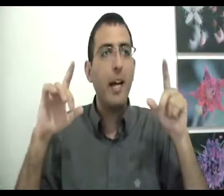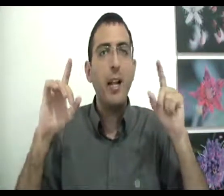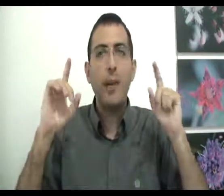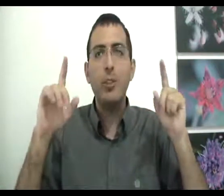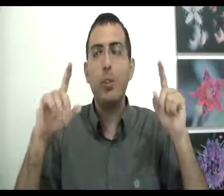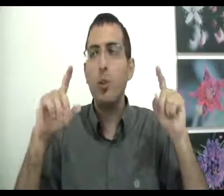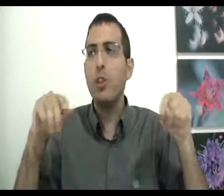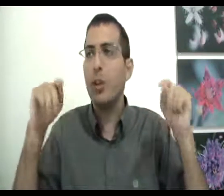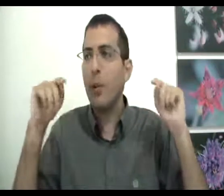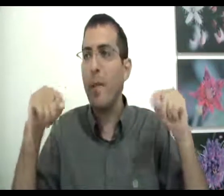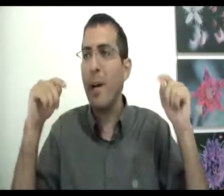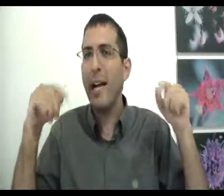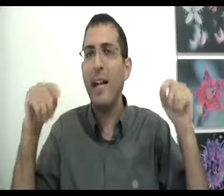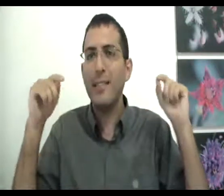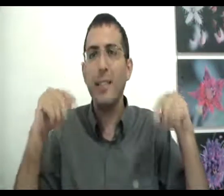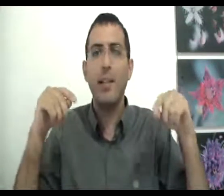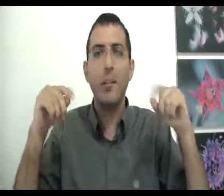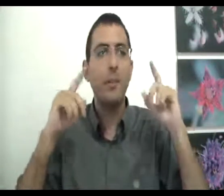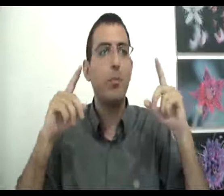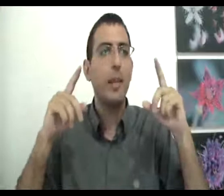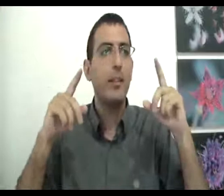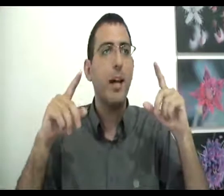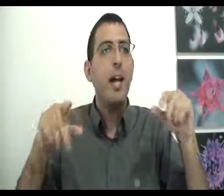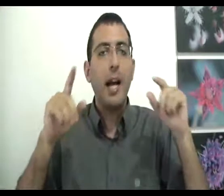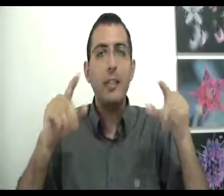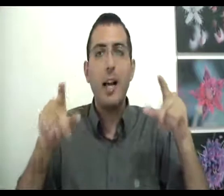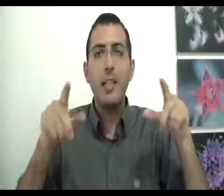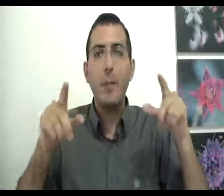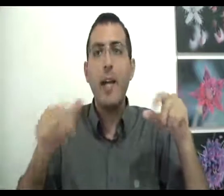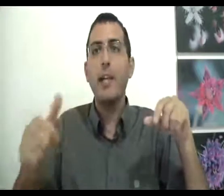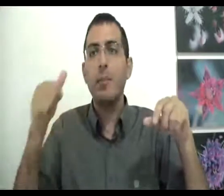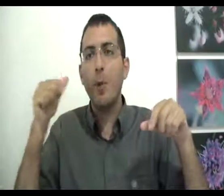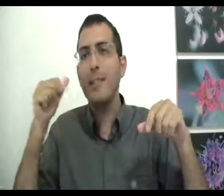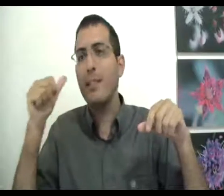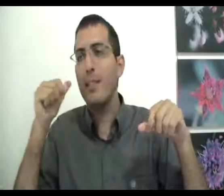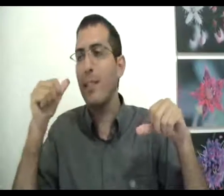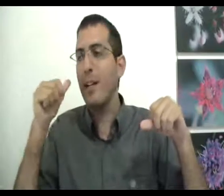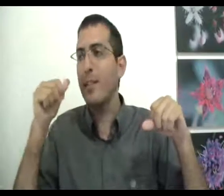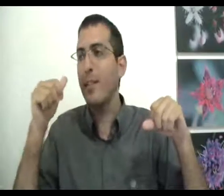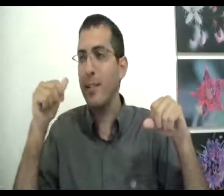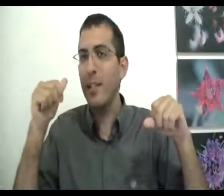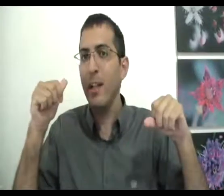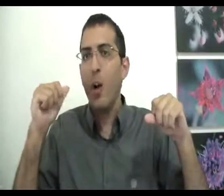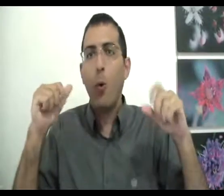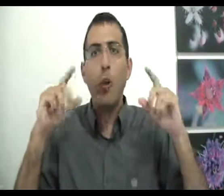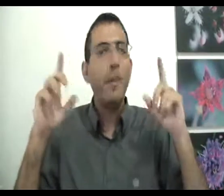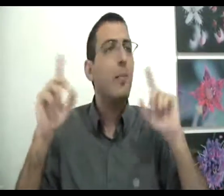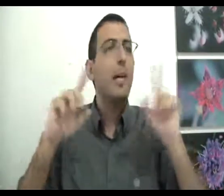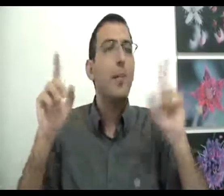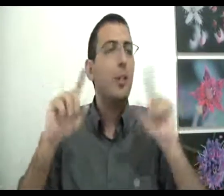על משהו שקורה ברגע הזה. מה זאת אומרת? כאשר האדם אומר, אתמול עשיתי את הדבר הזה והזה, הוא לא מדבר על מה